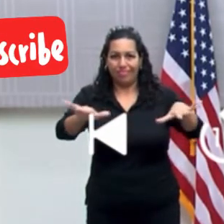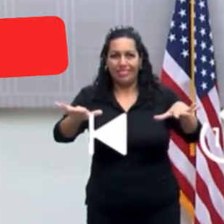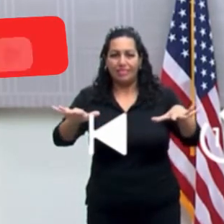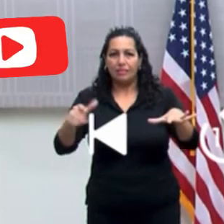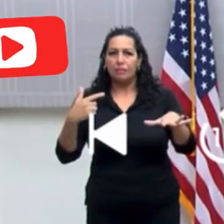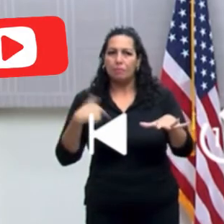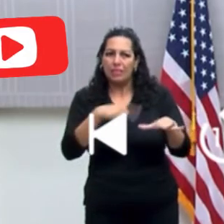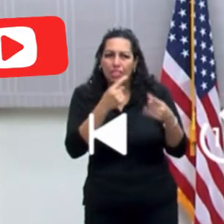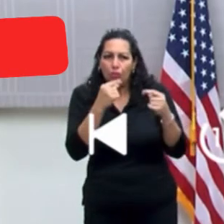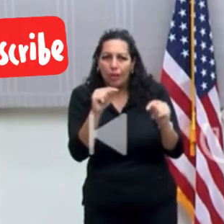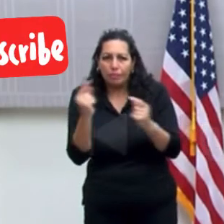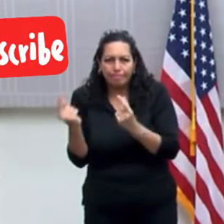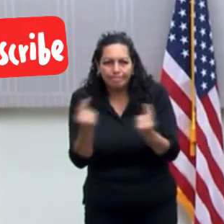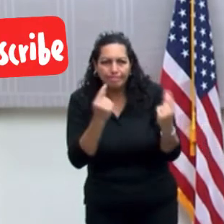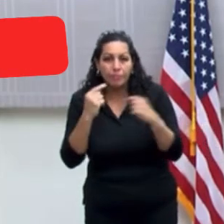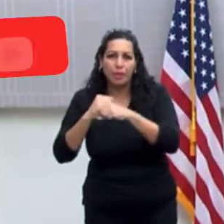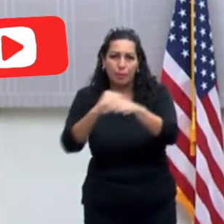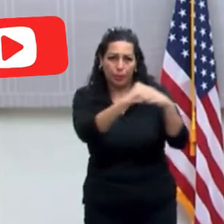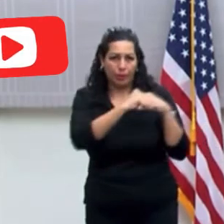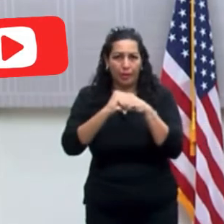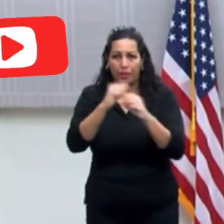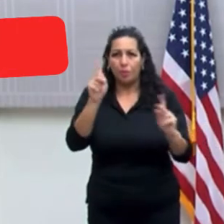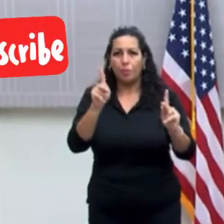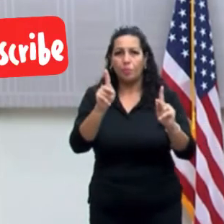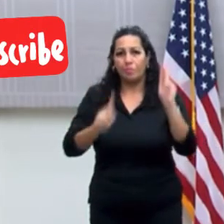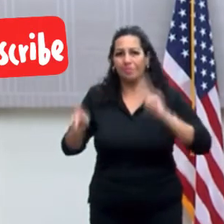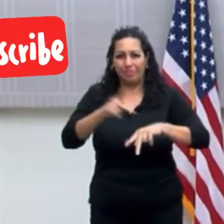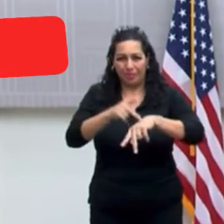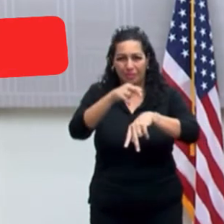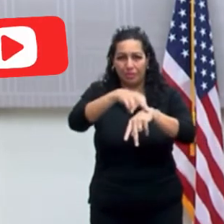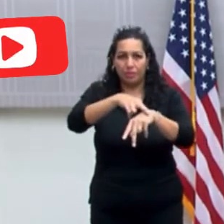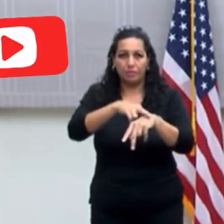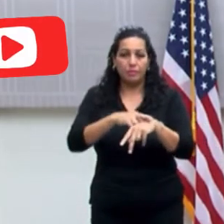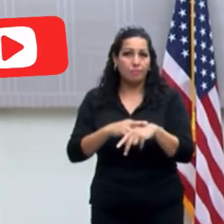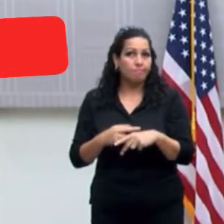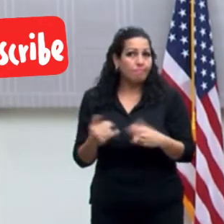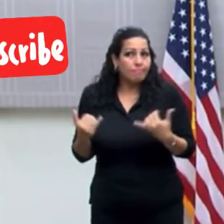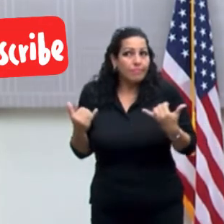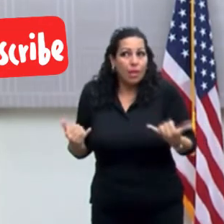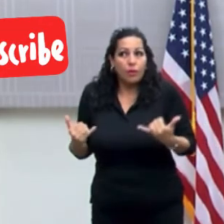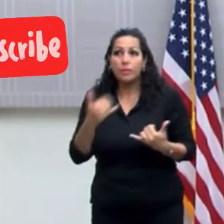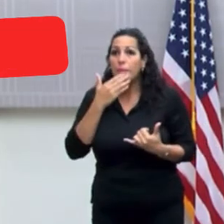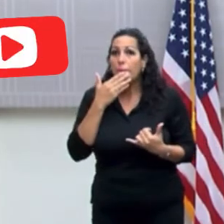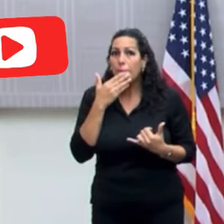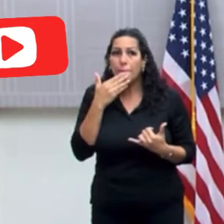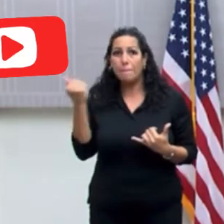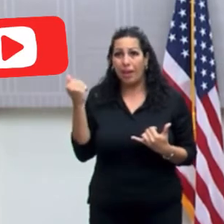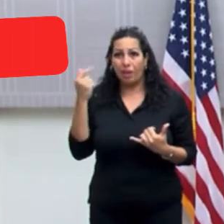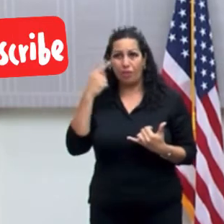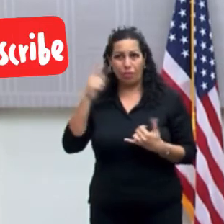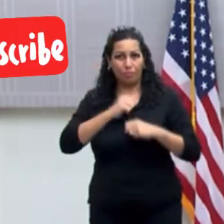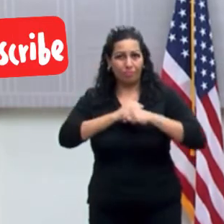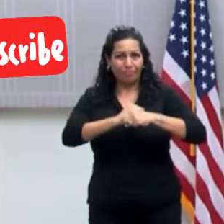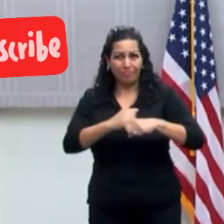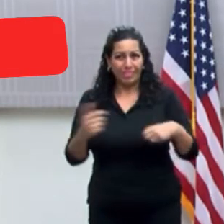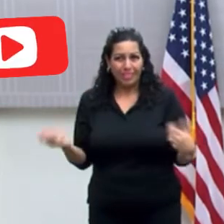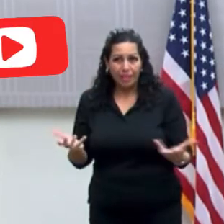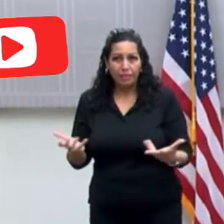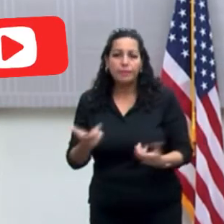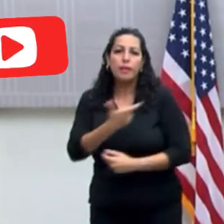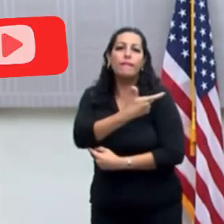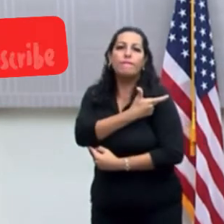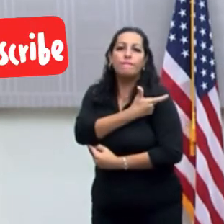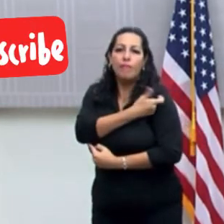nuestro pueblo. Como saben, la mejor herramienta que tenemos en contra del COVID-19 es la